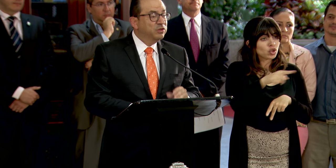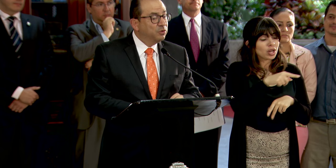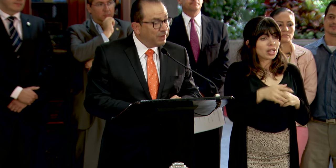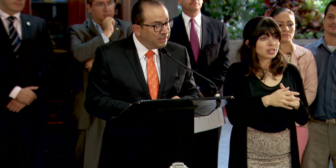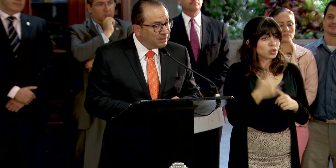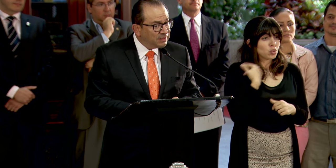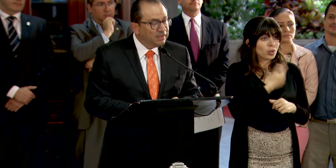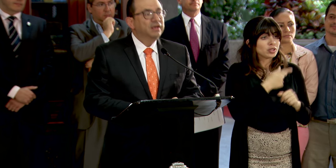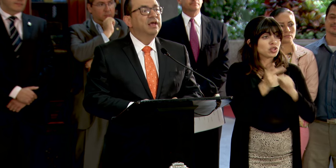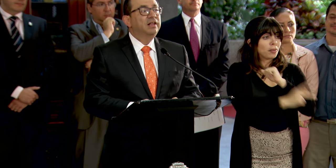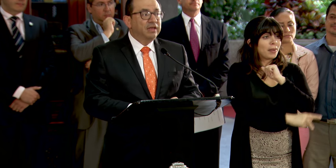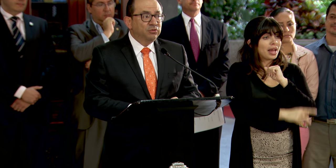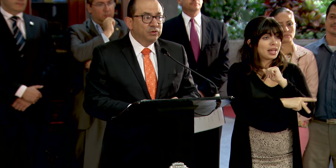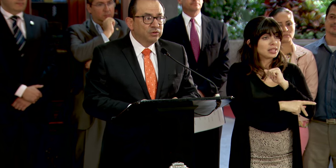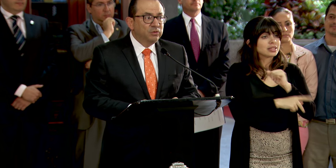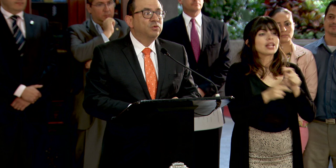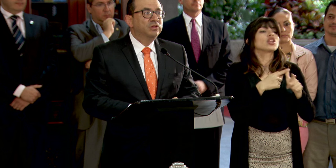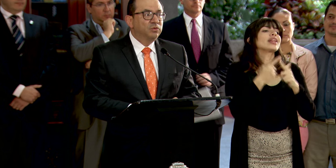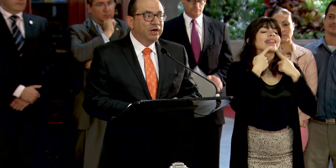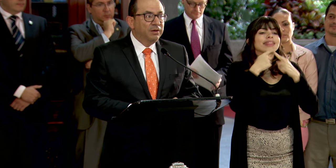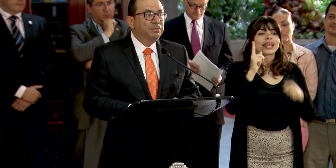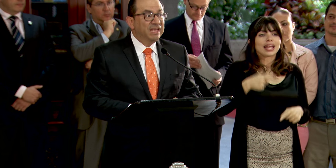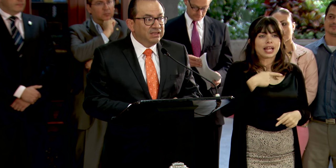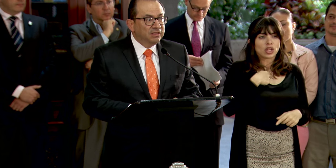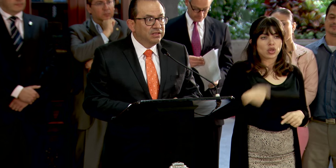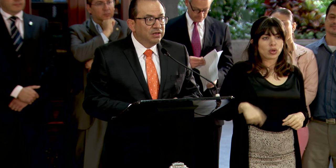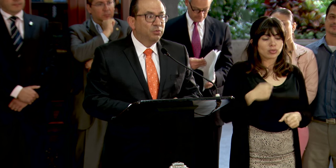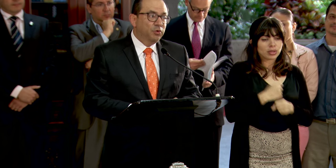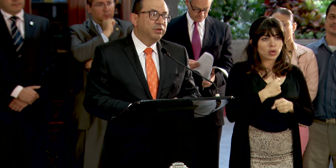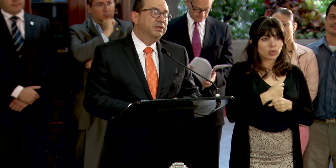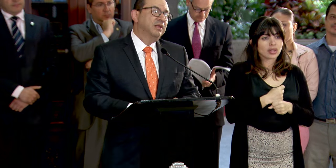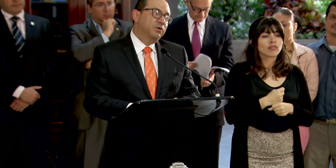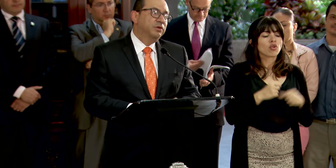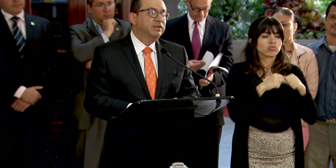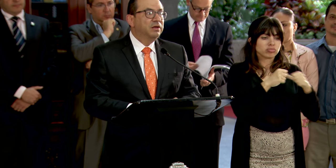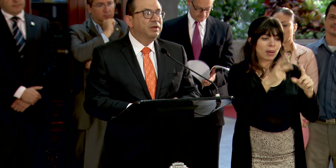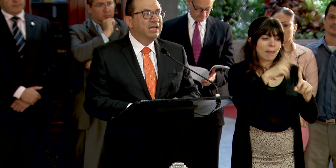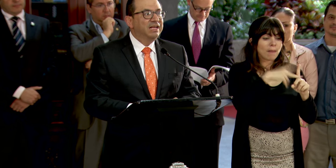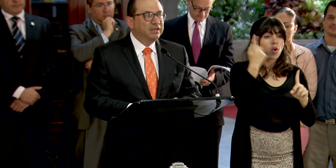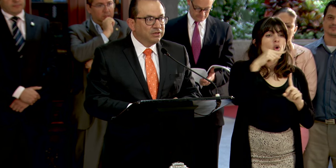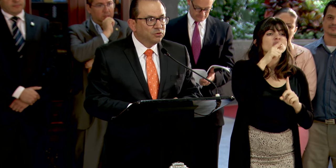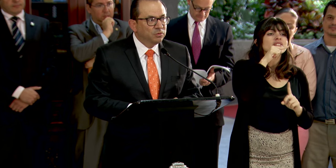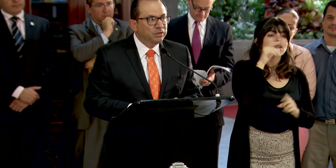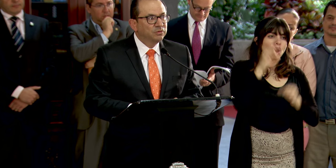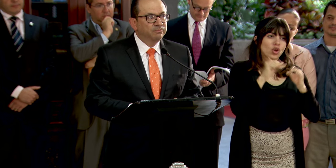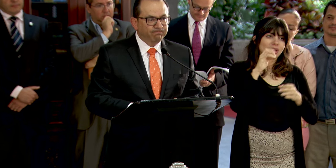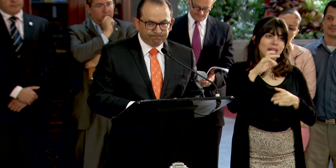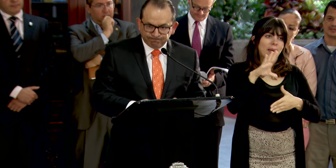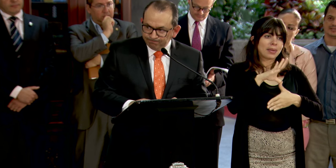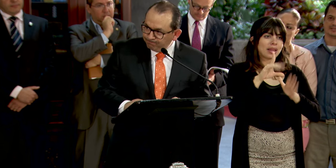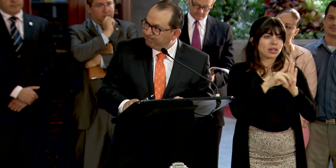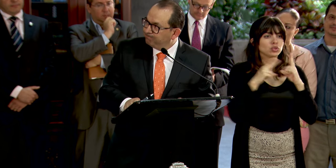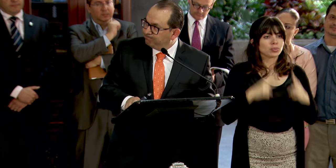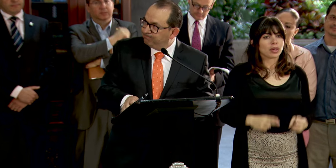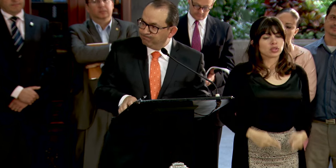nuestro país, el decreto ejecutivo continuará vigente por orden de la Corte Interamericana de Derechos Humanos.